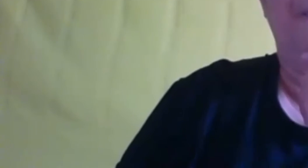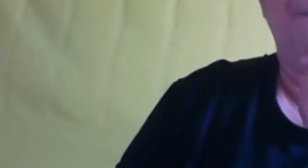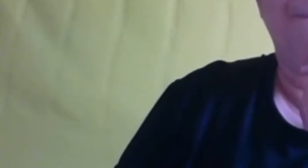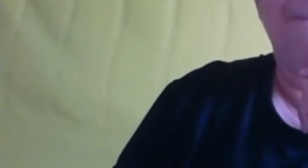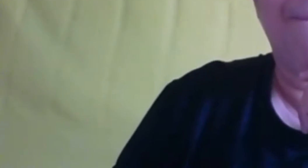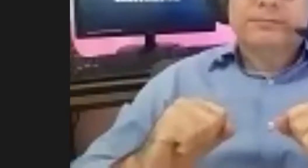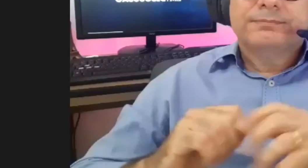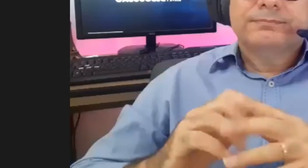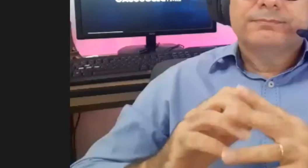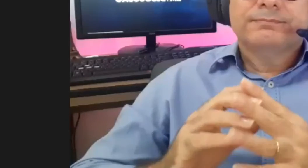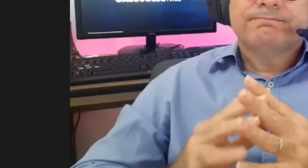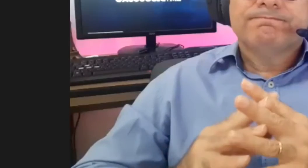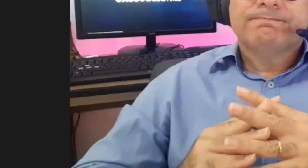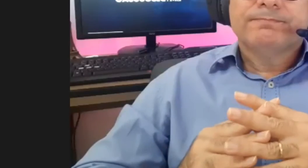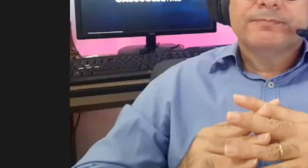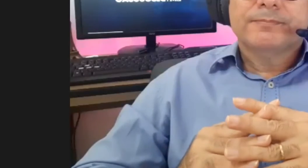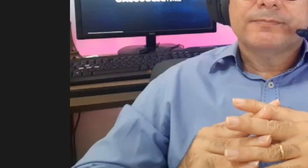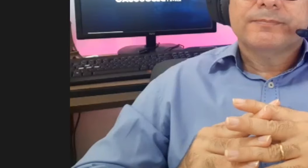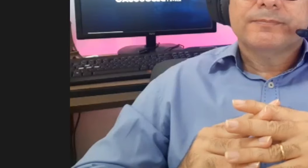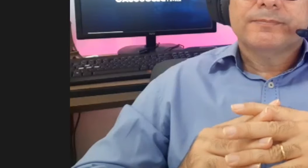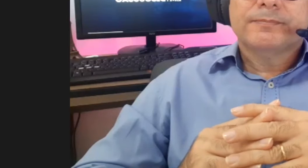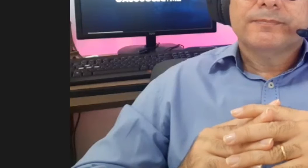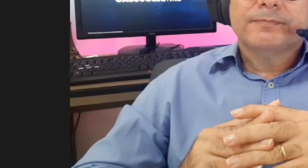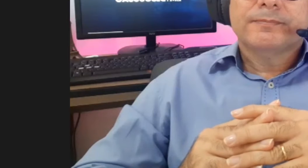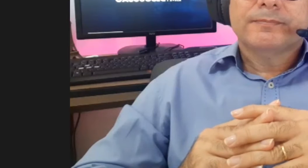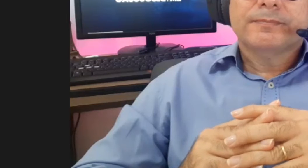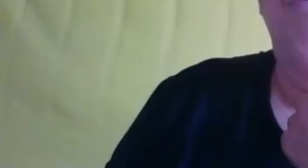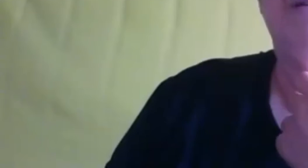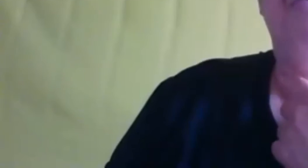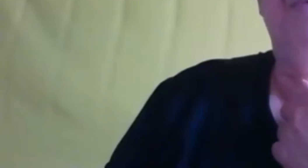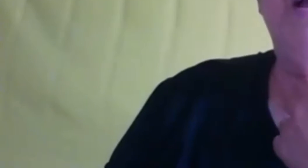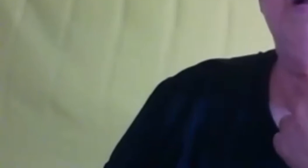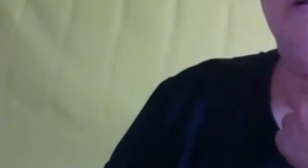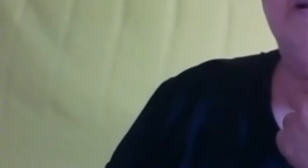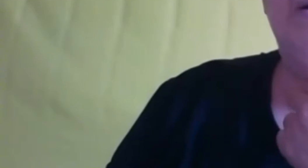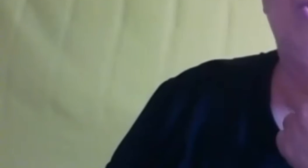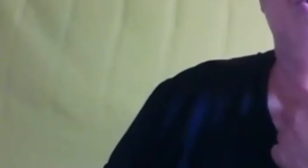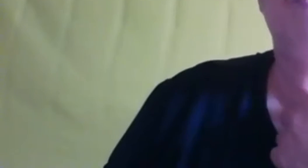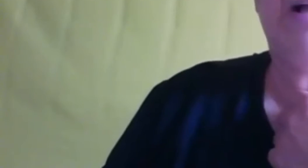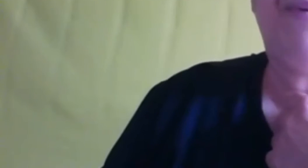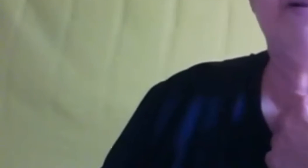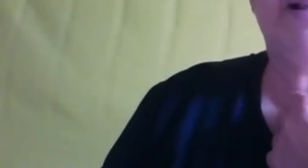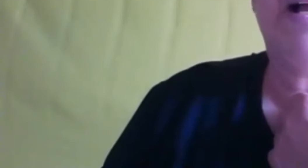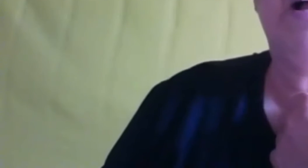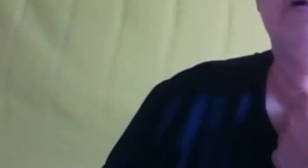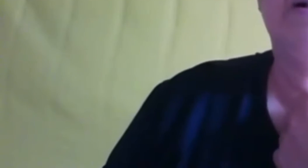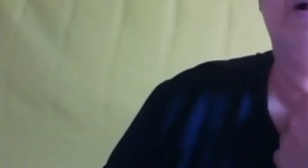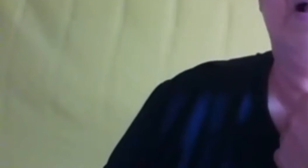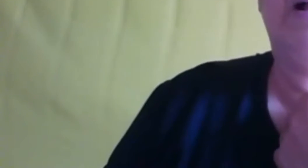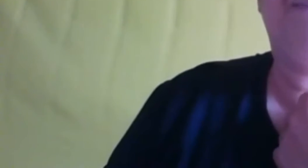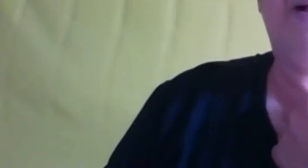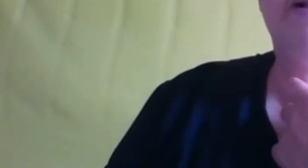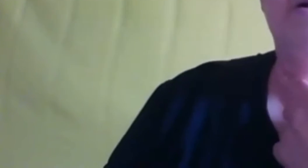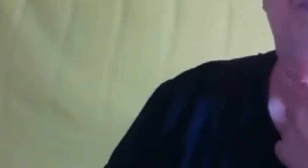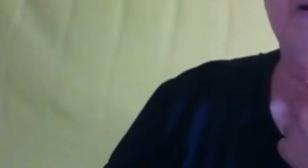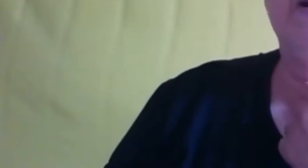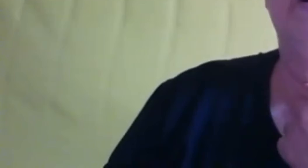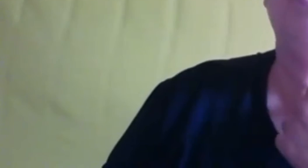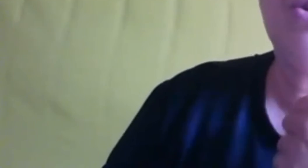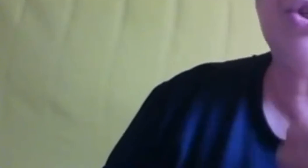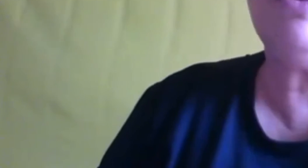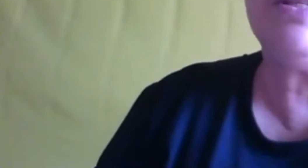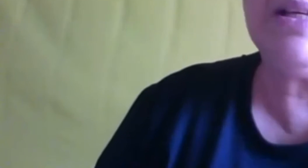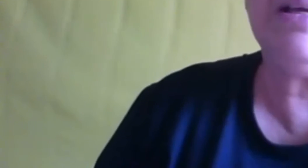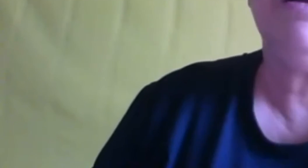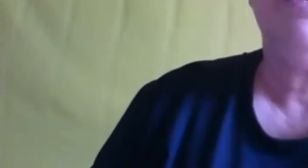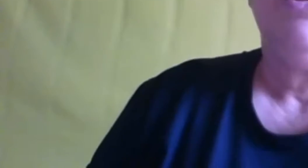pergunta que você fez, se nós somos capacitados para